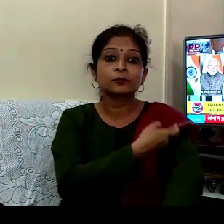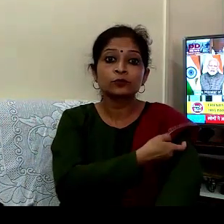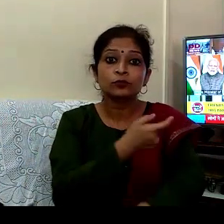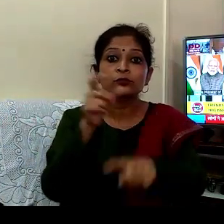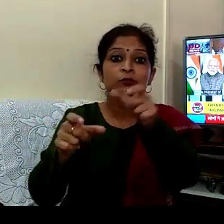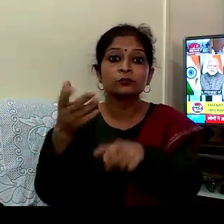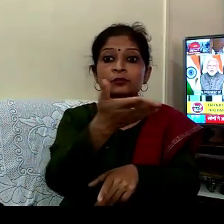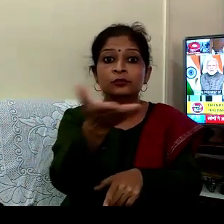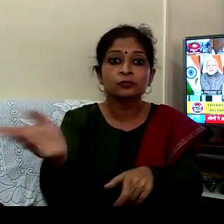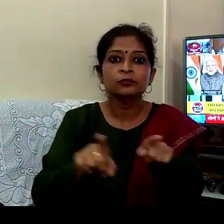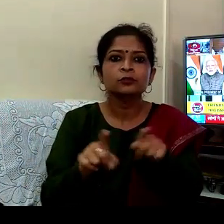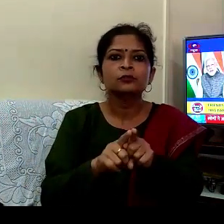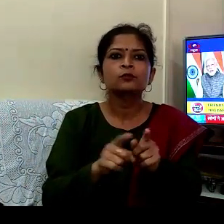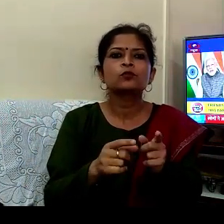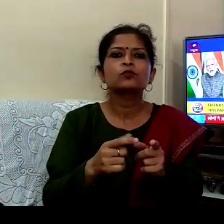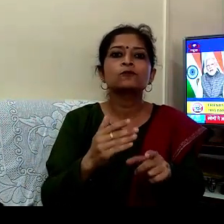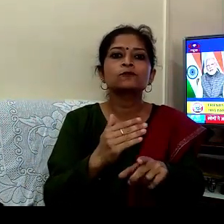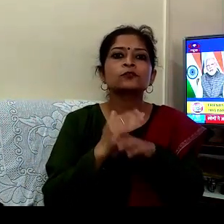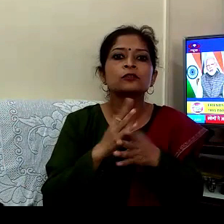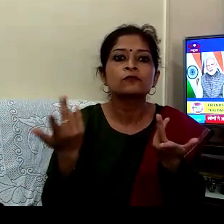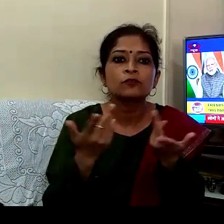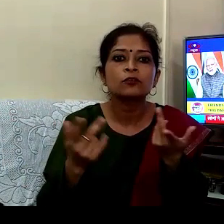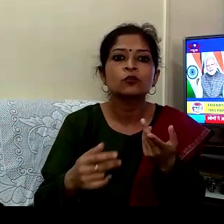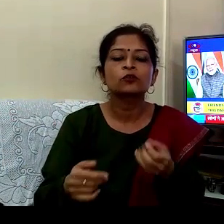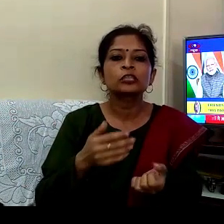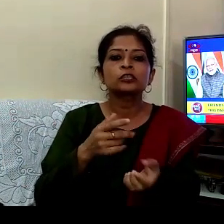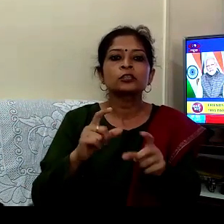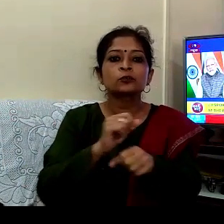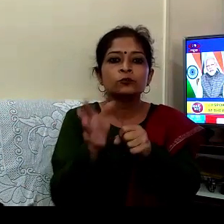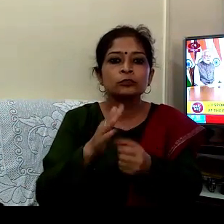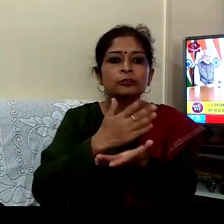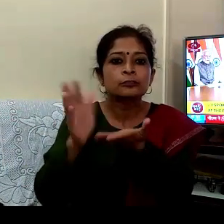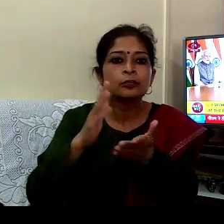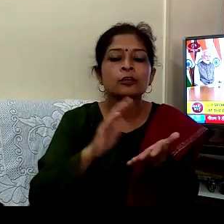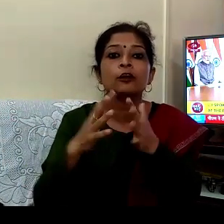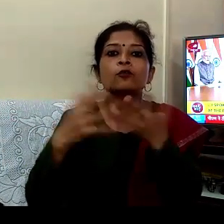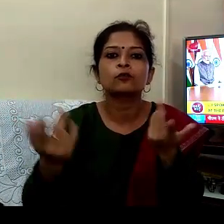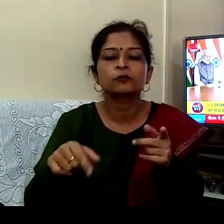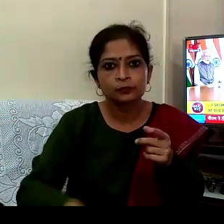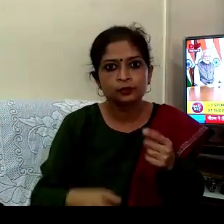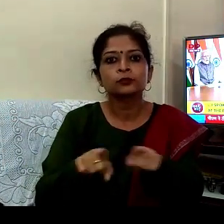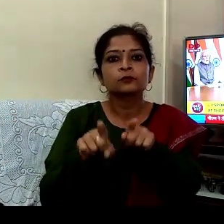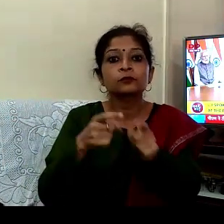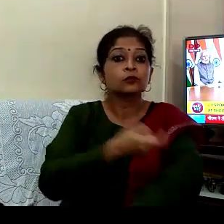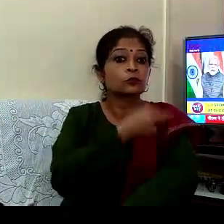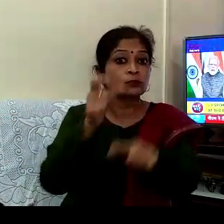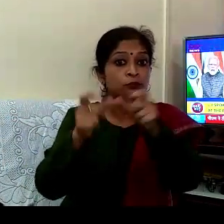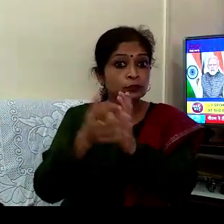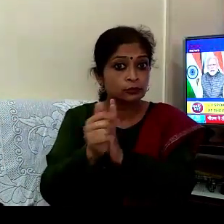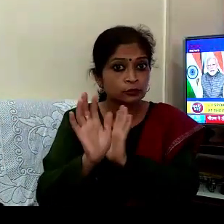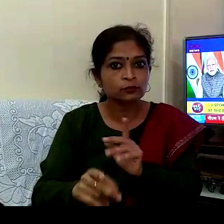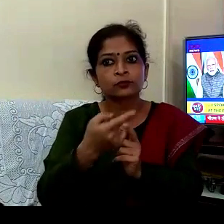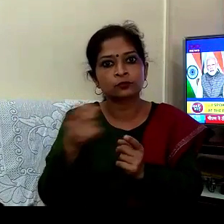ہماری سے کیسے نپٹ رہے ہیں اس کے انہوں جاننے کے لیے میں نے کچھ ڈاکٹروں سے بات کی جو اس لڑائی میں